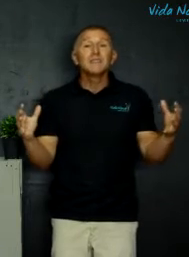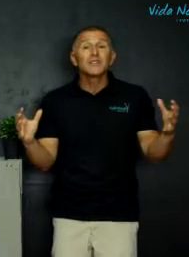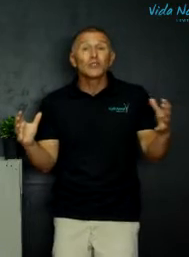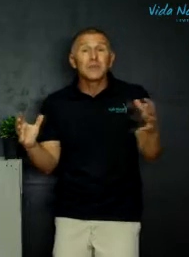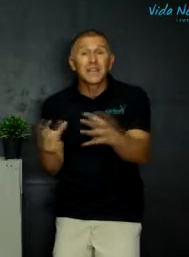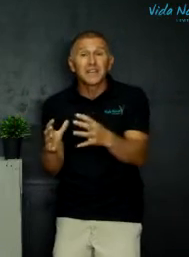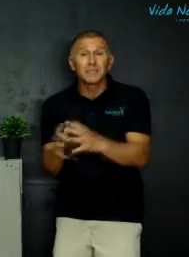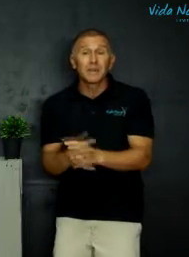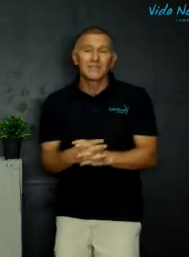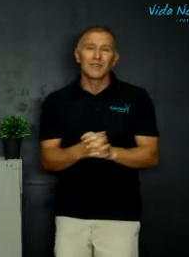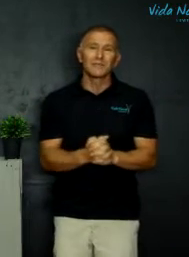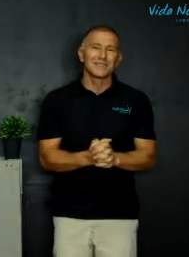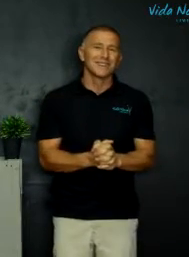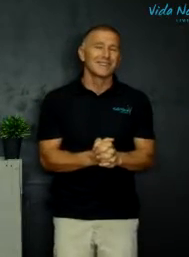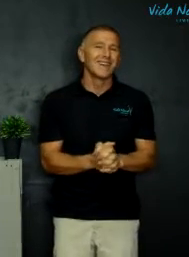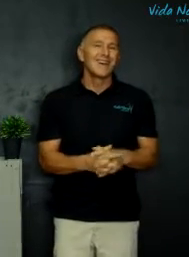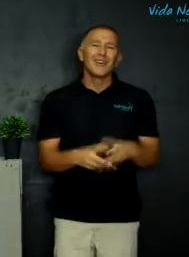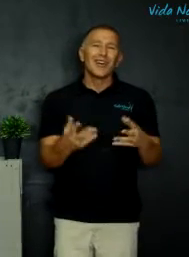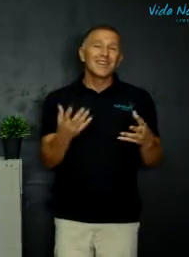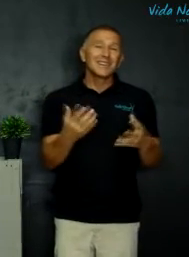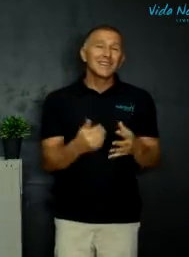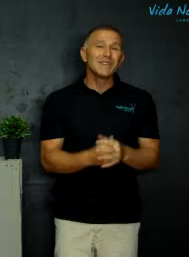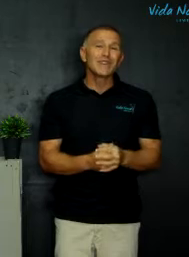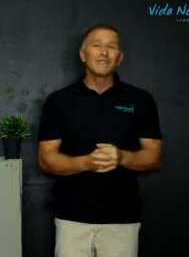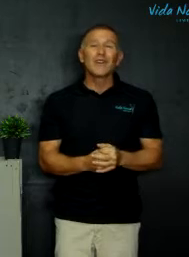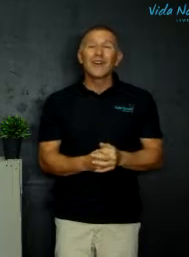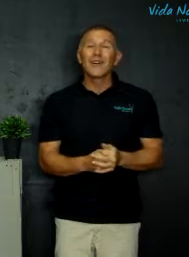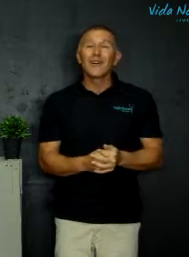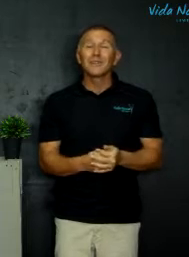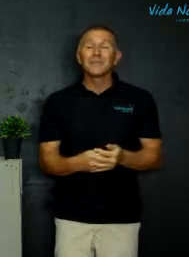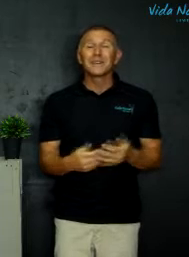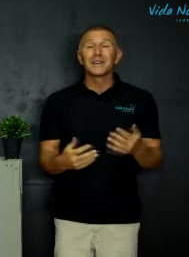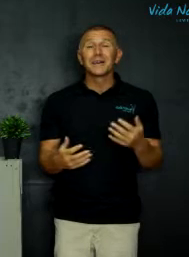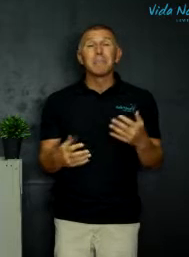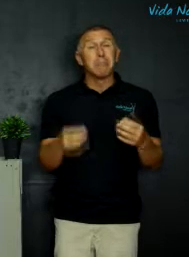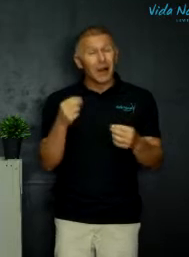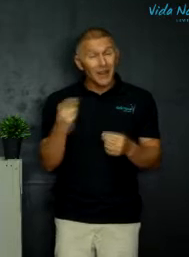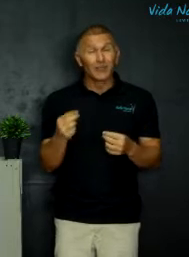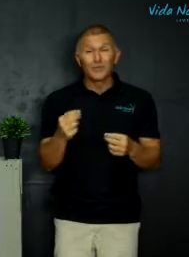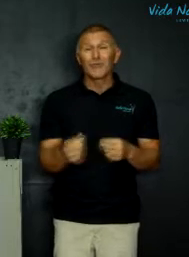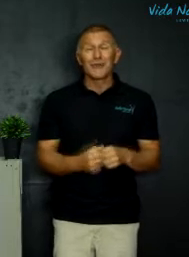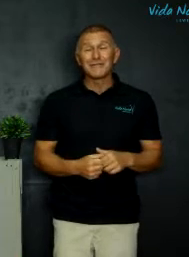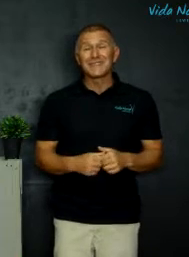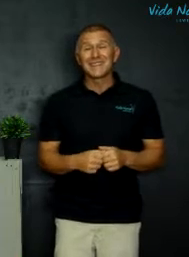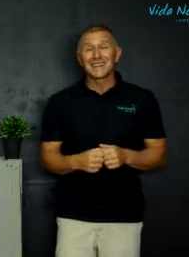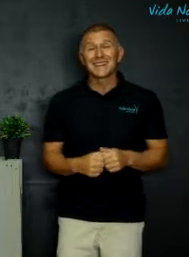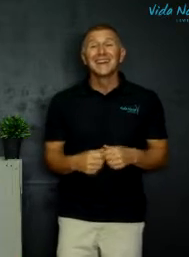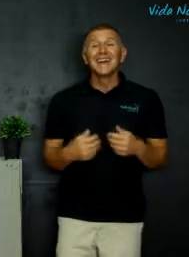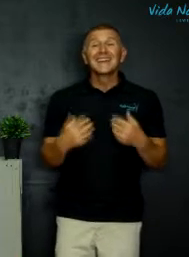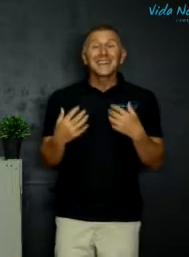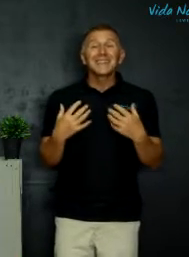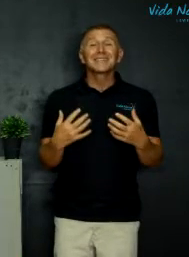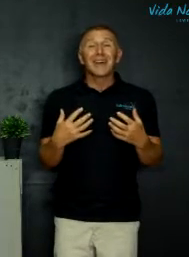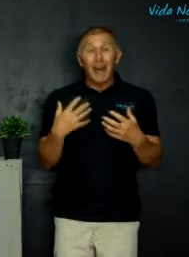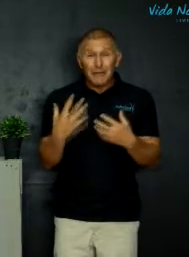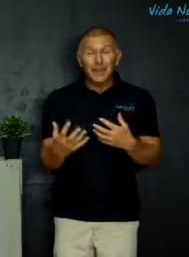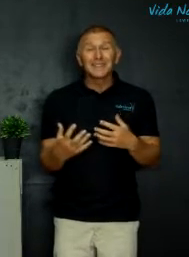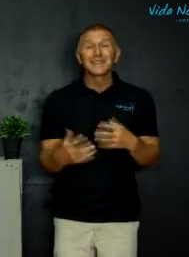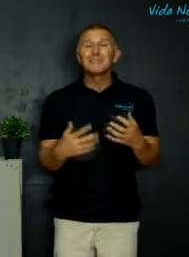is bezig om een kriketspan saam te sit. Nou ek het in die weekje voor haar gehad om met een baie goed gekwalificeerde kriketafrichter,